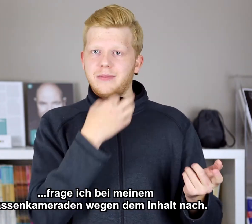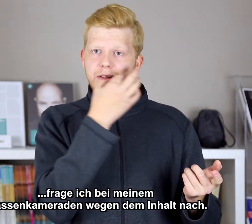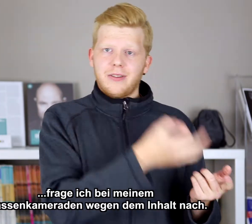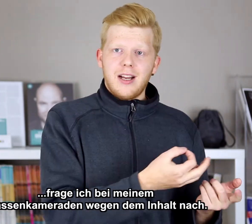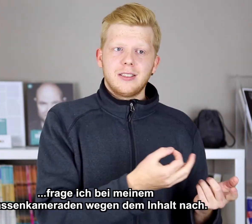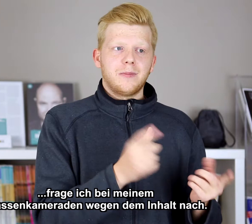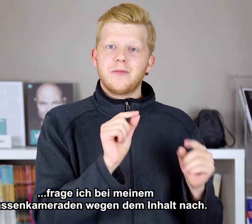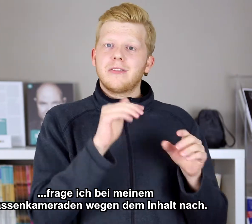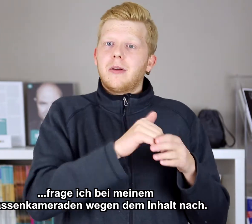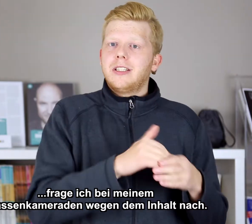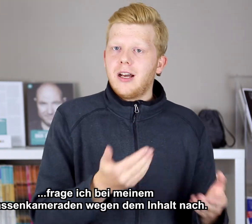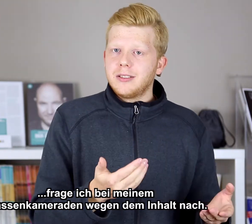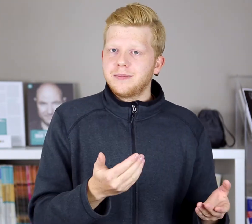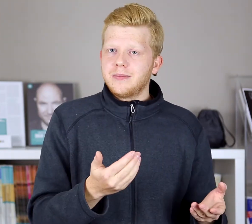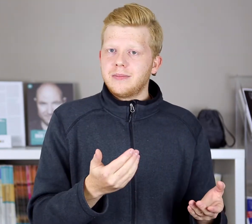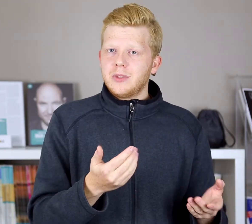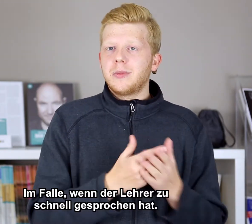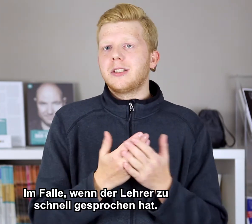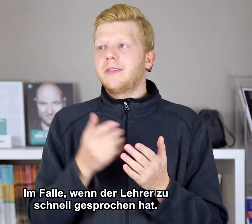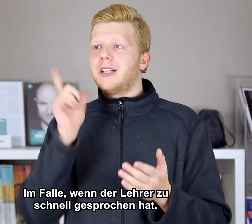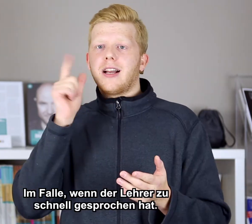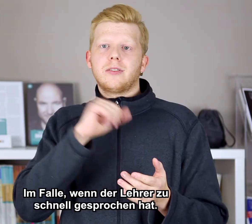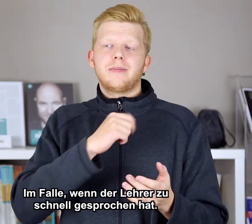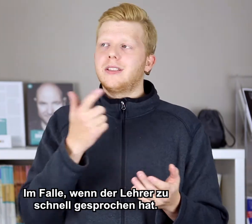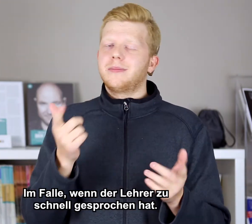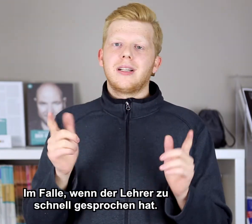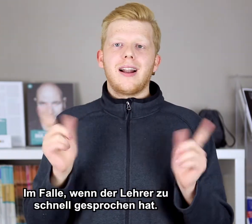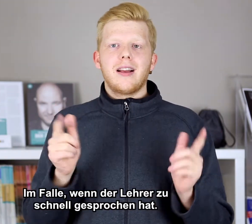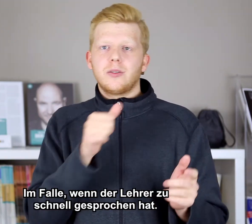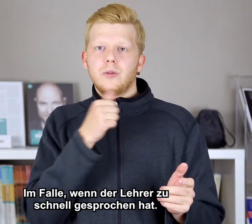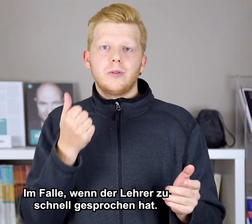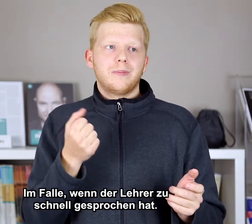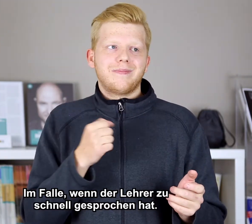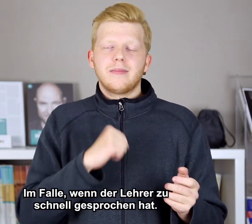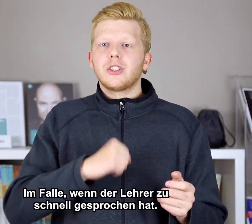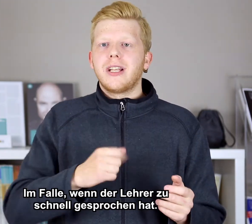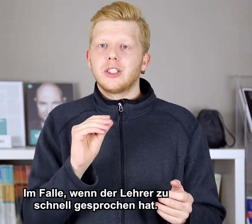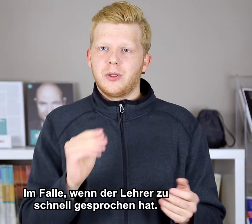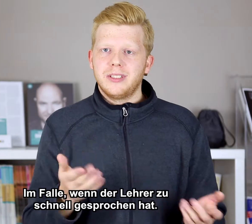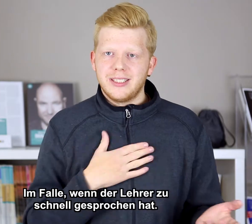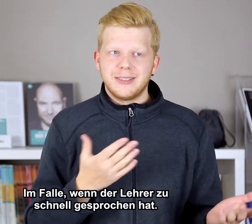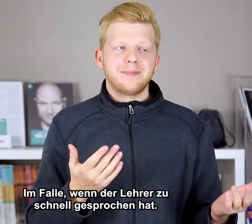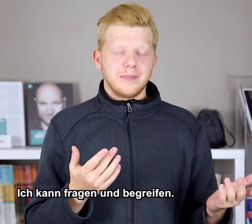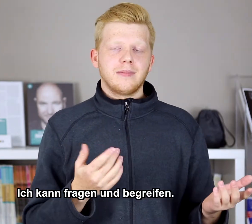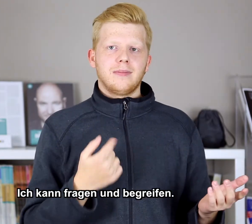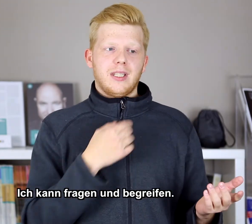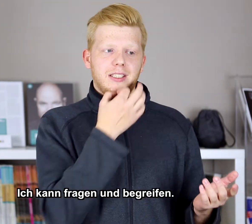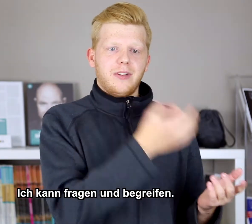frage, was war der Inhalt. Zum Beispiel, Lehrer zu schnell gesprochen haben. Kann ich